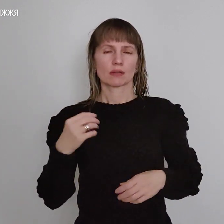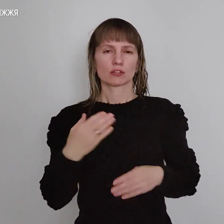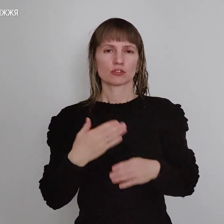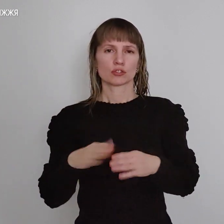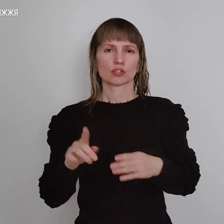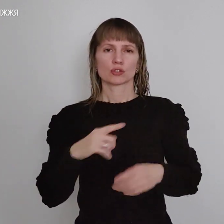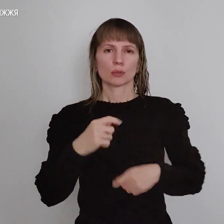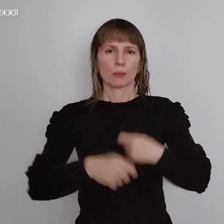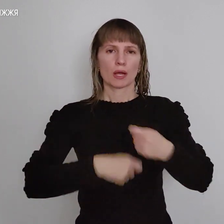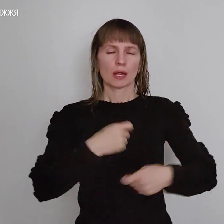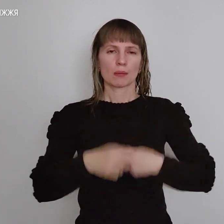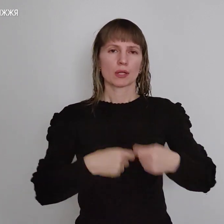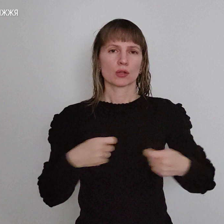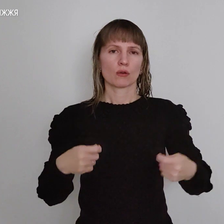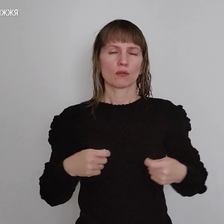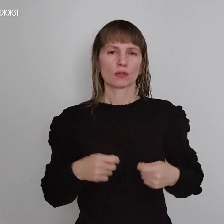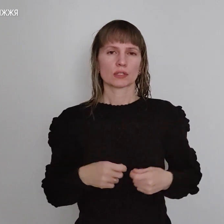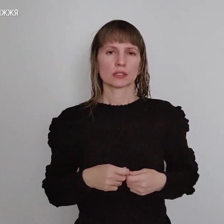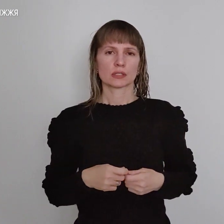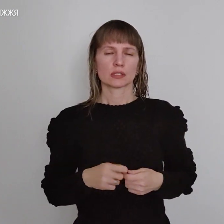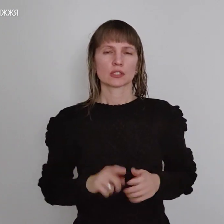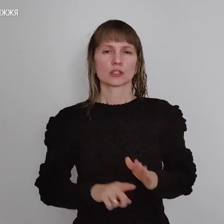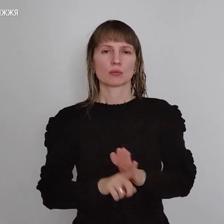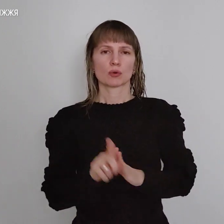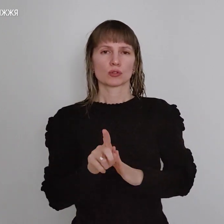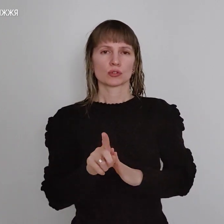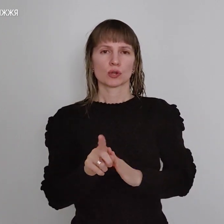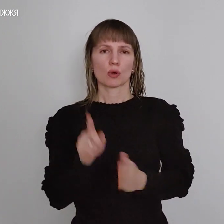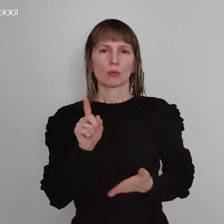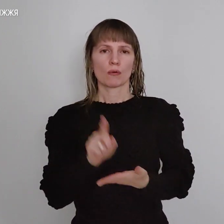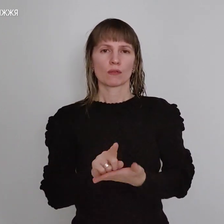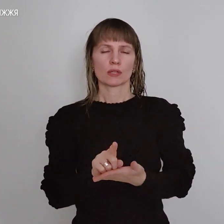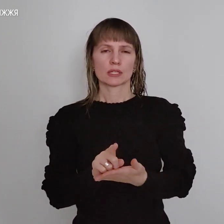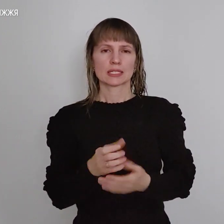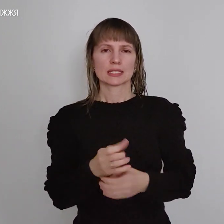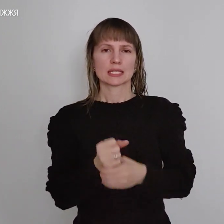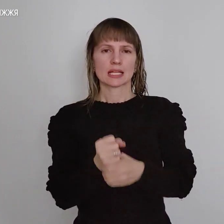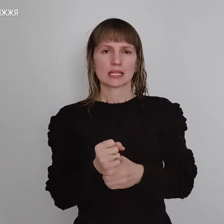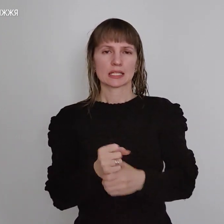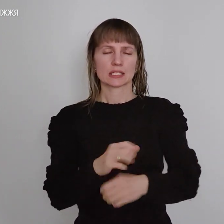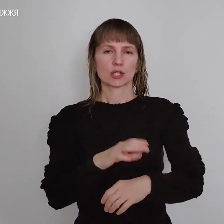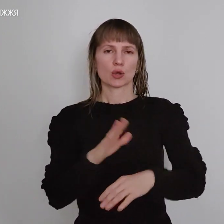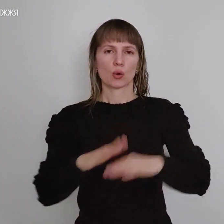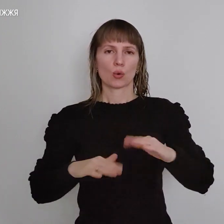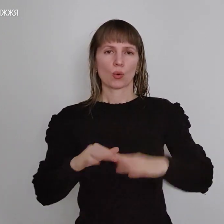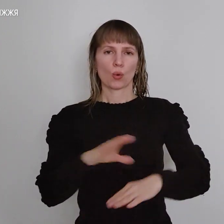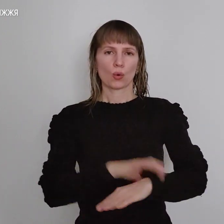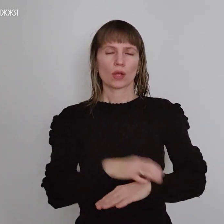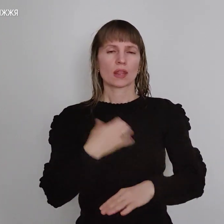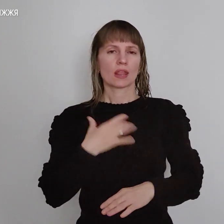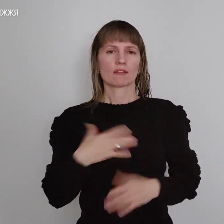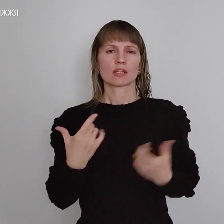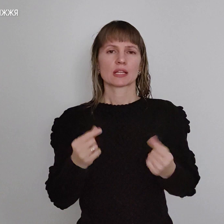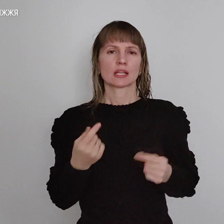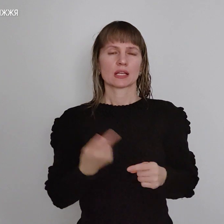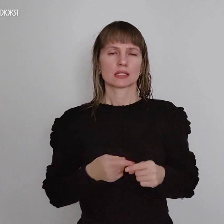щось наперевинтовуватись. Спочатку обов'язково затисніть в обою. Неважливо, де це. Просто